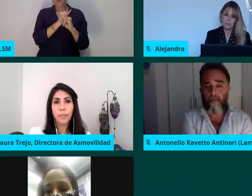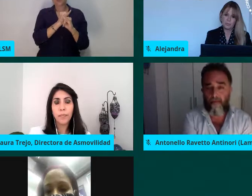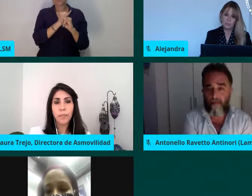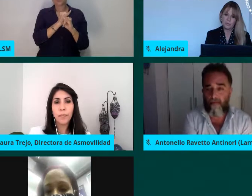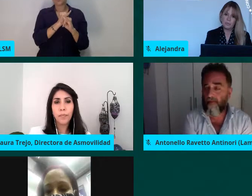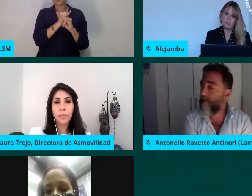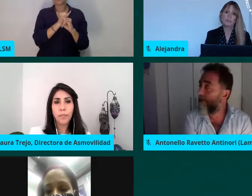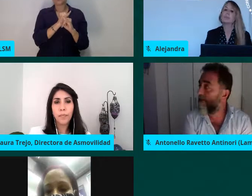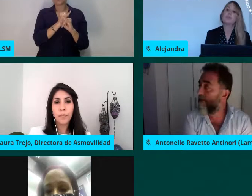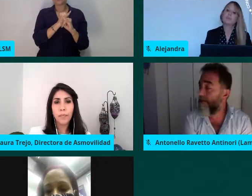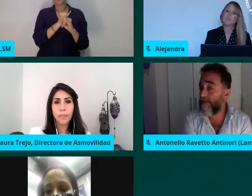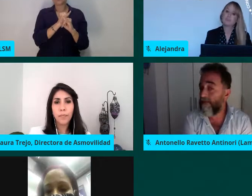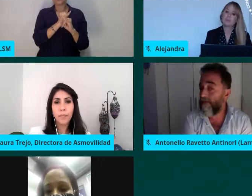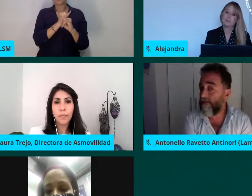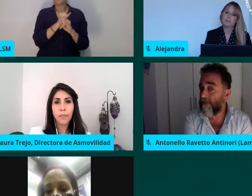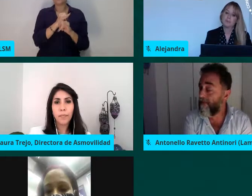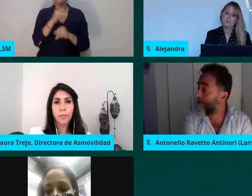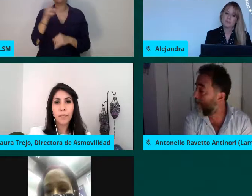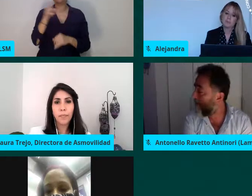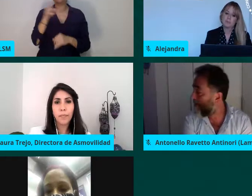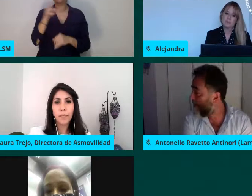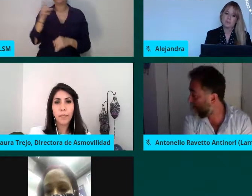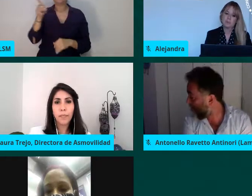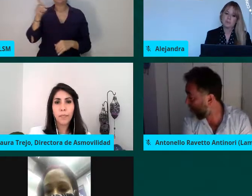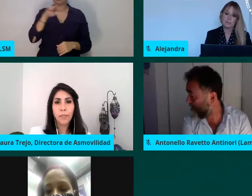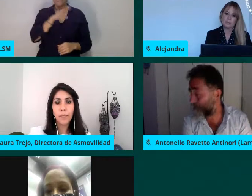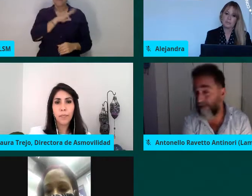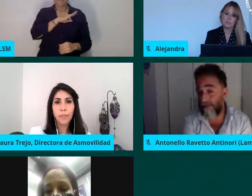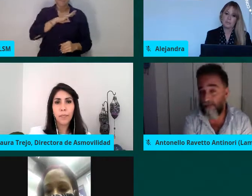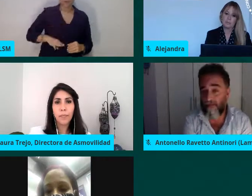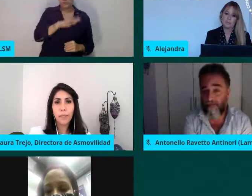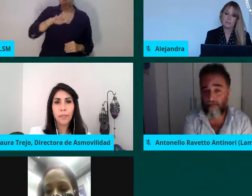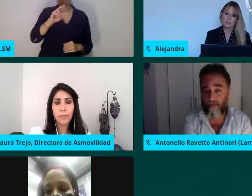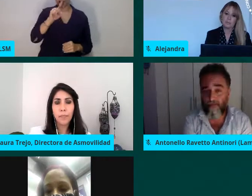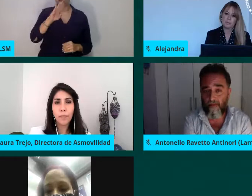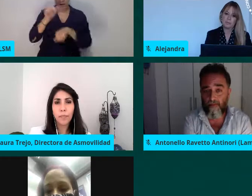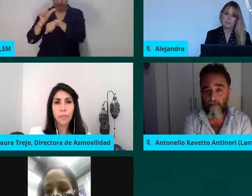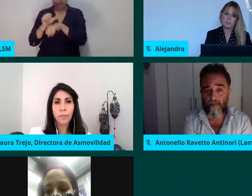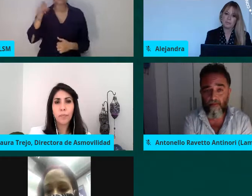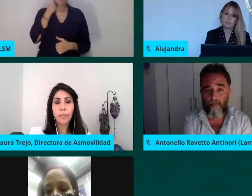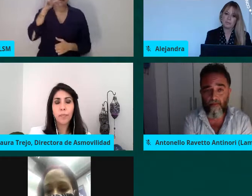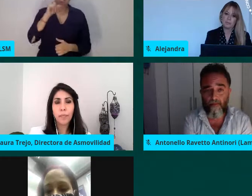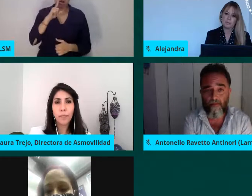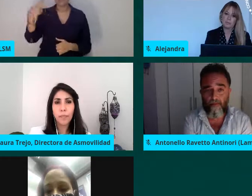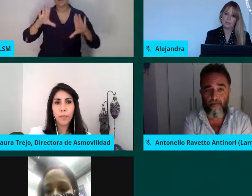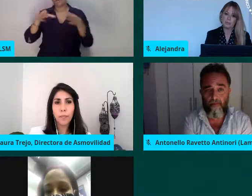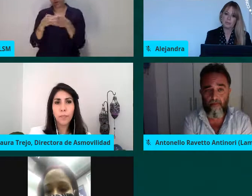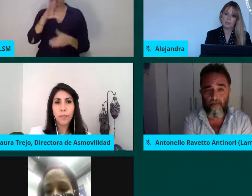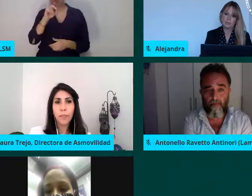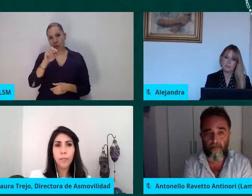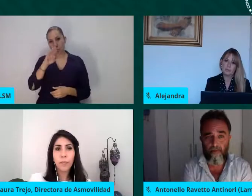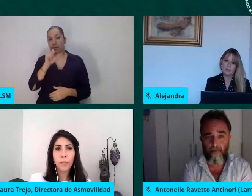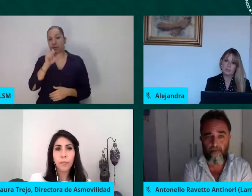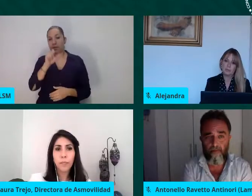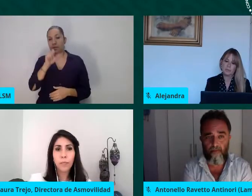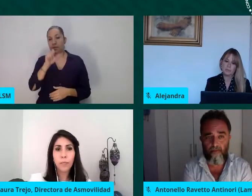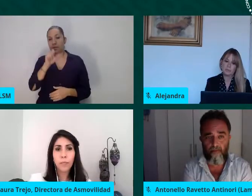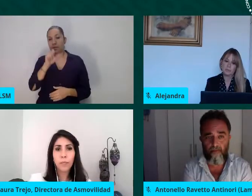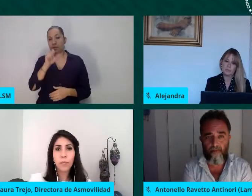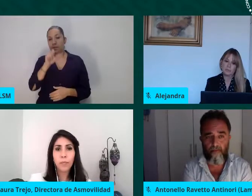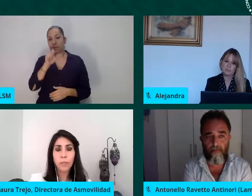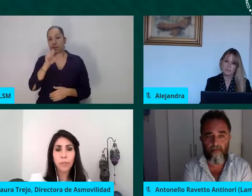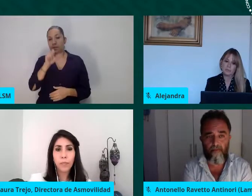Colombia, fue concejal de Bogotá en el periodo de 2016-2019 y también fue